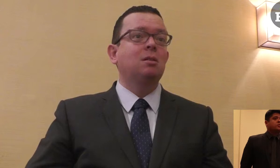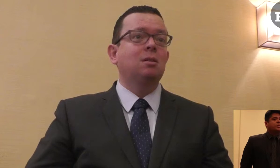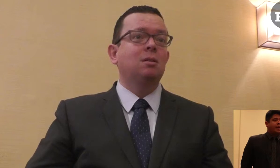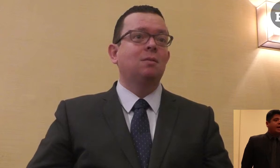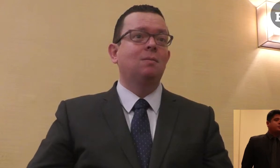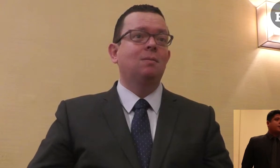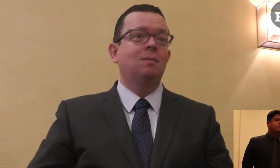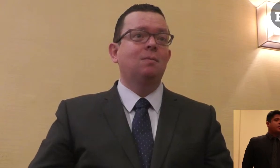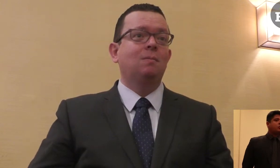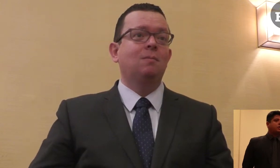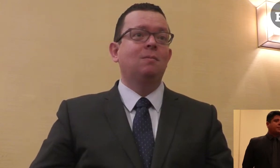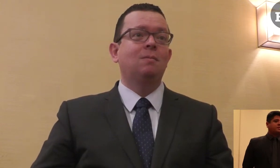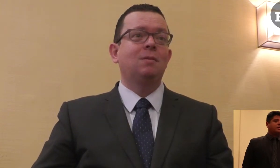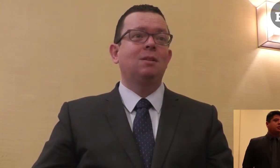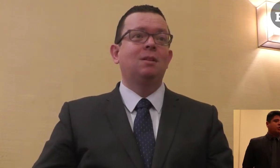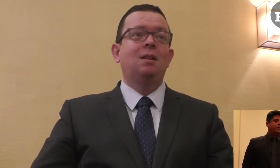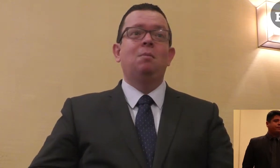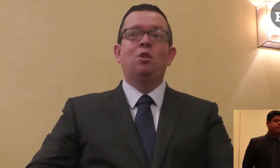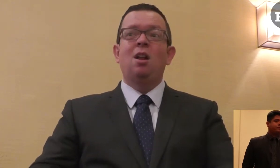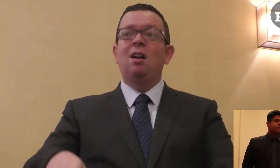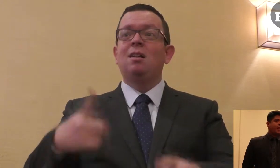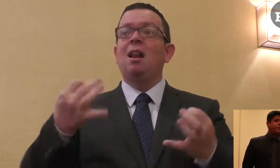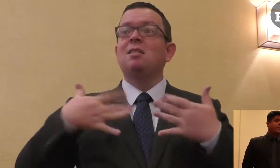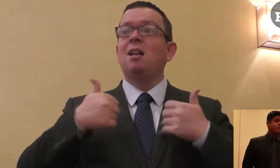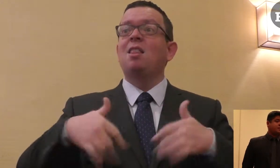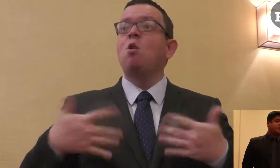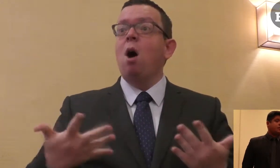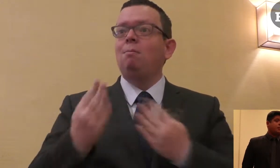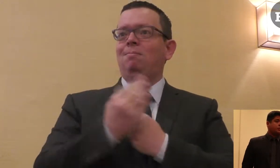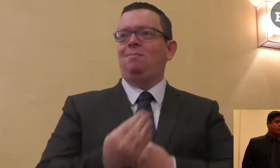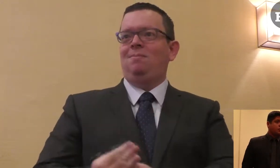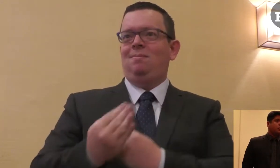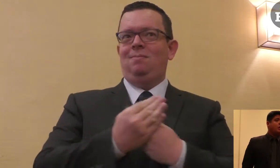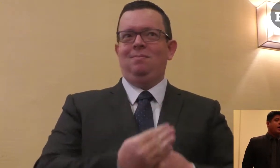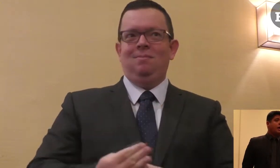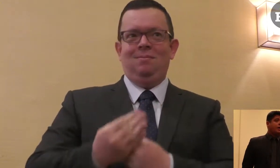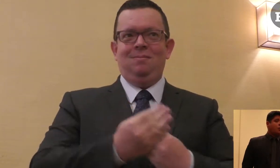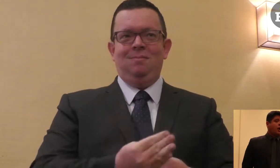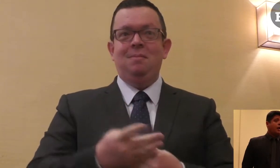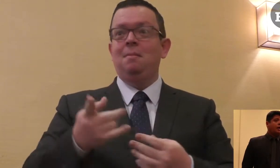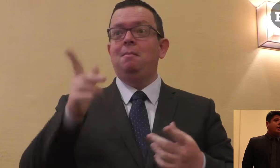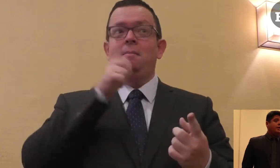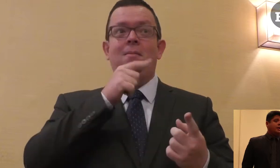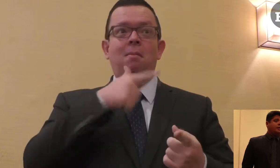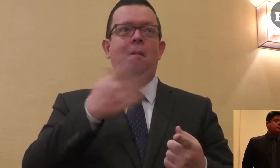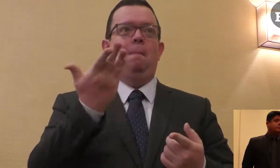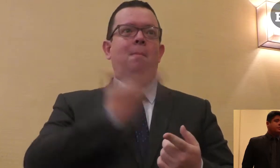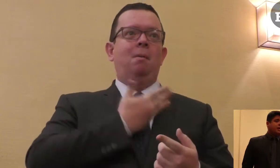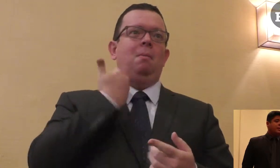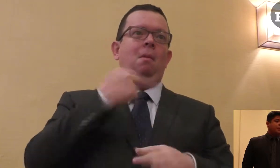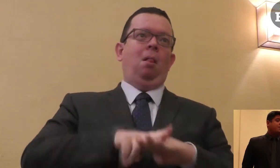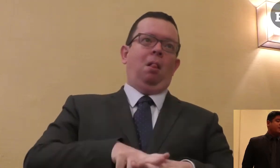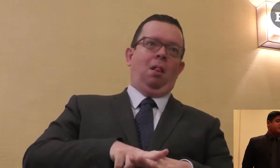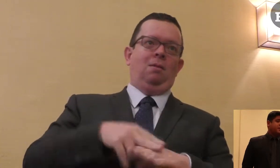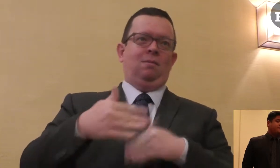como un ejemplo podemos citar el caso de las personas con discapacidad motora. Ellos necesitan una protección adecuada y